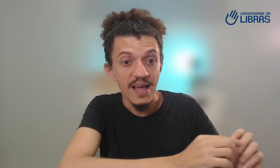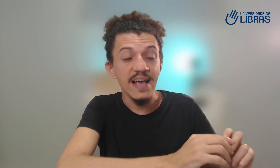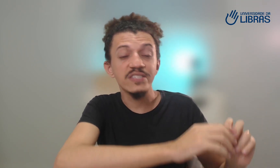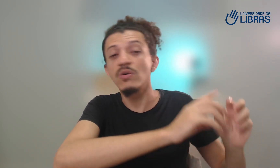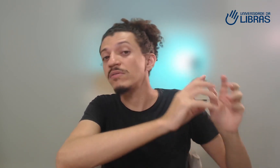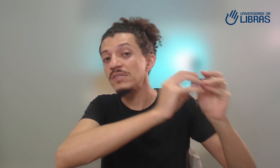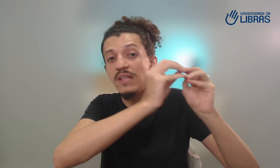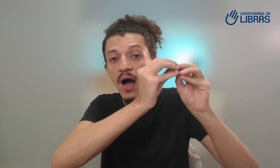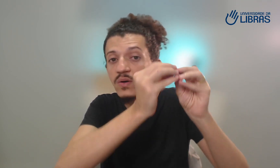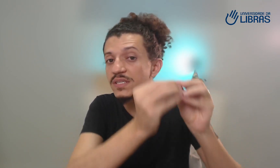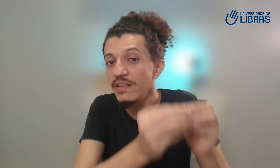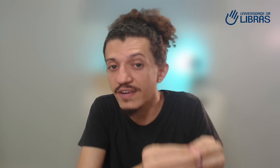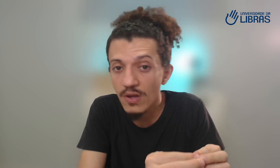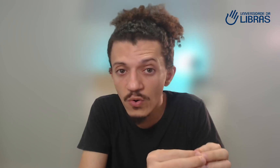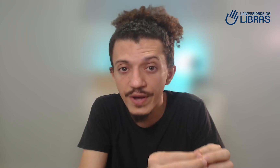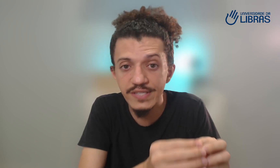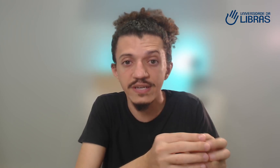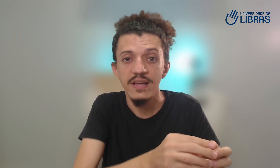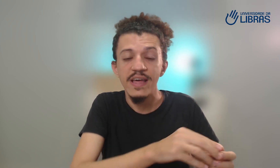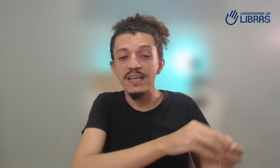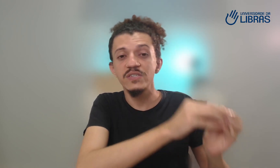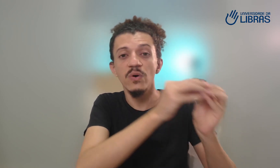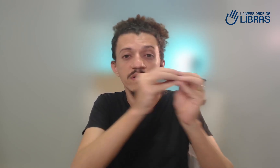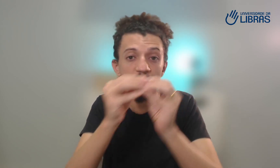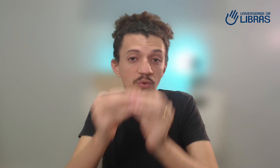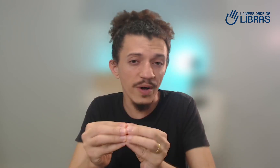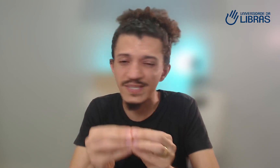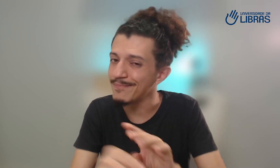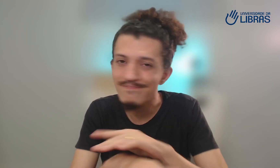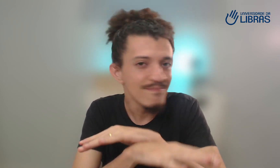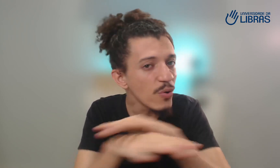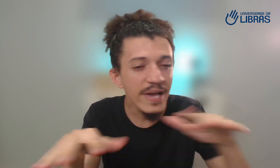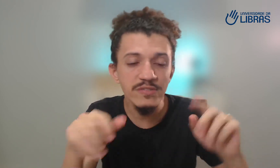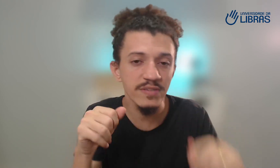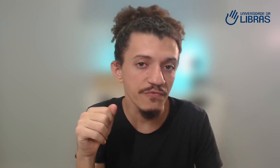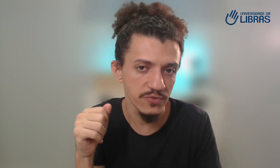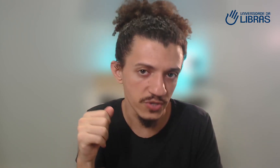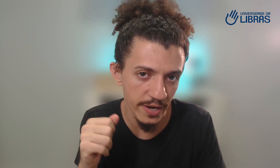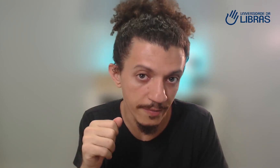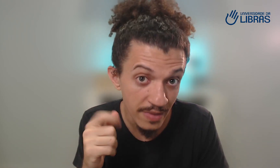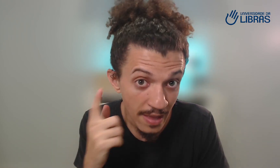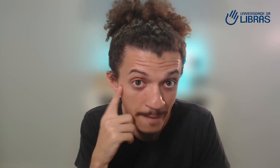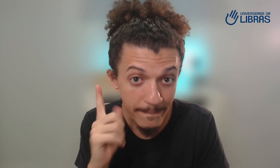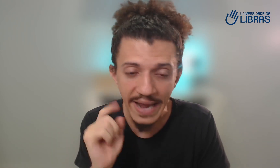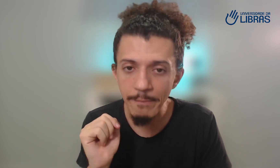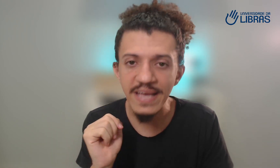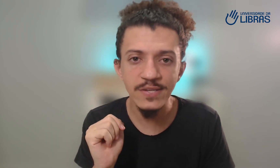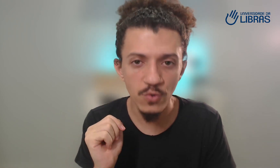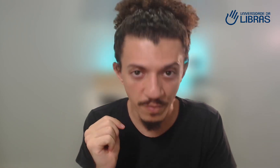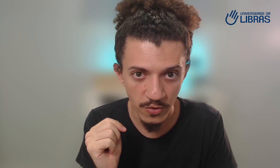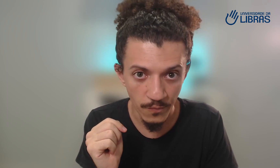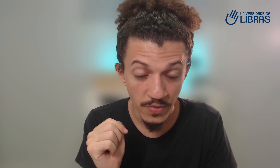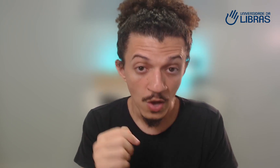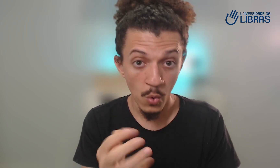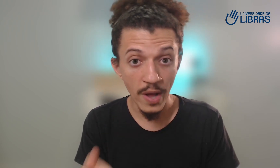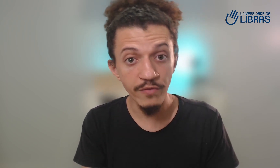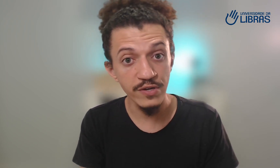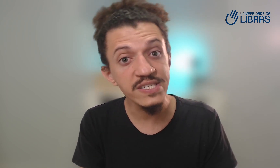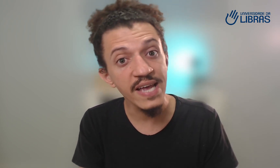esse outro sinal significa tal coisa, esse outro tal coisa, porque isso não funciona. Pare e pensa comigo. Quando você